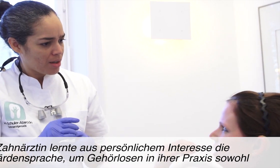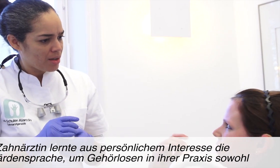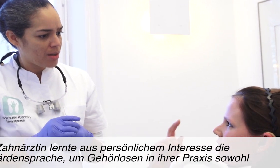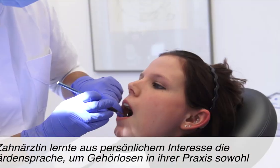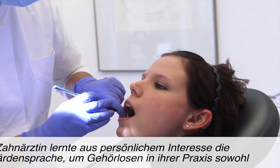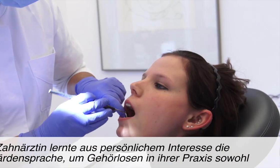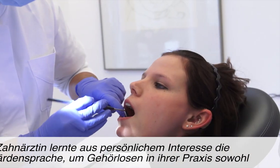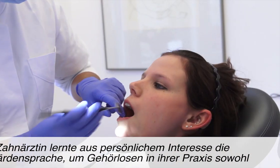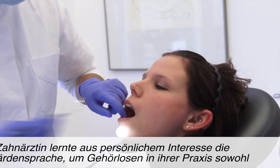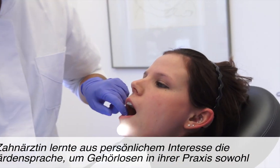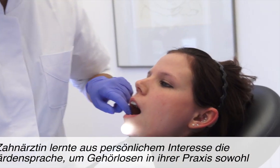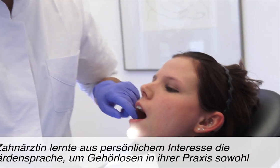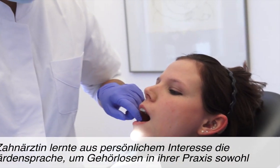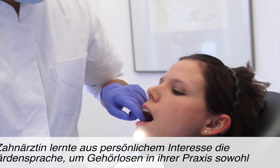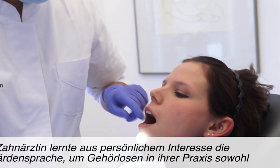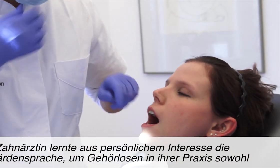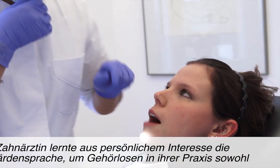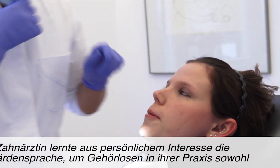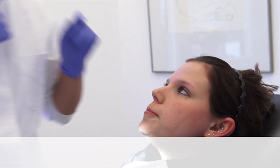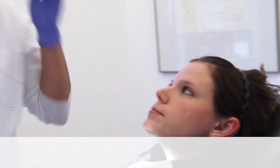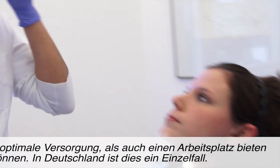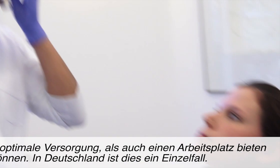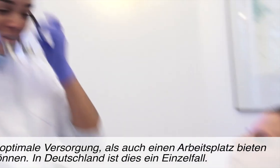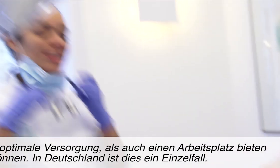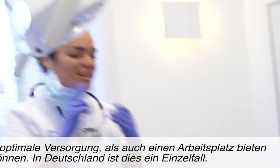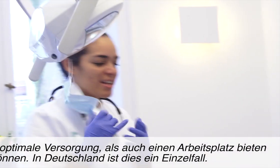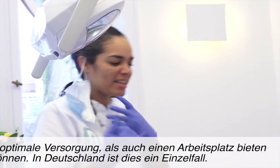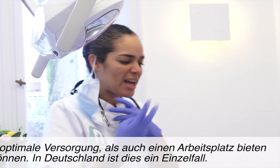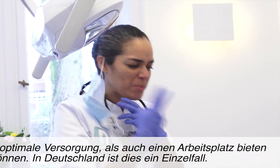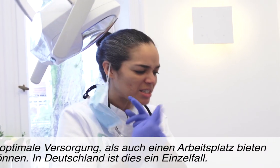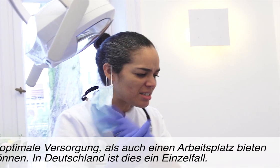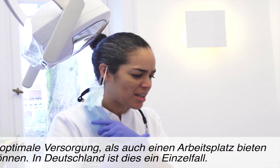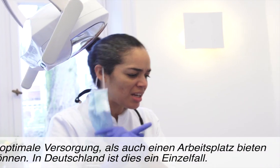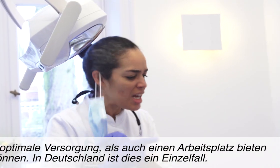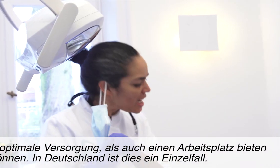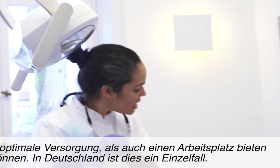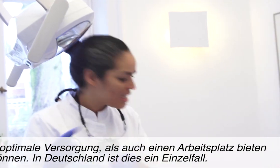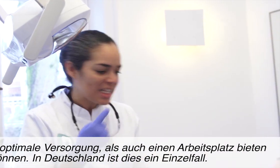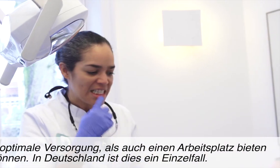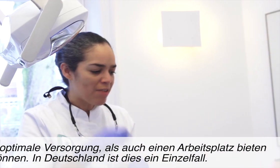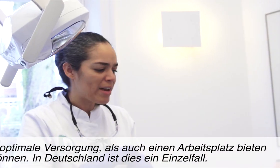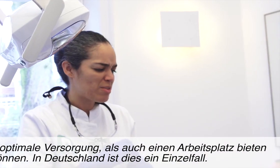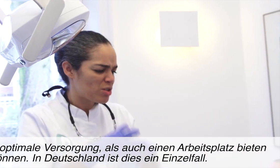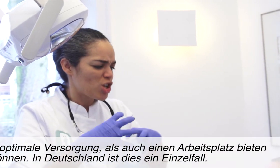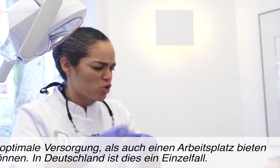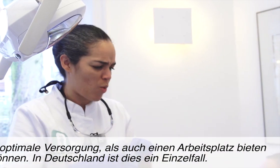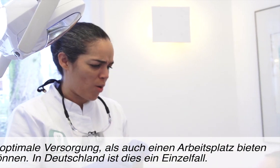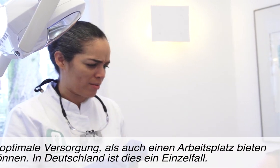um Gehörlosen in ihrer Praxis sowohl eine optimale Versorgung als auch einen Arbeitsplatz bieten zu können. In Deutschland ist dies ein Einzelfall.